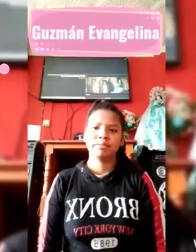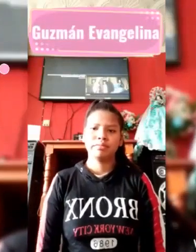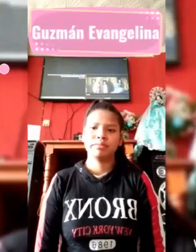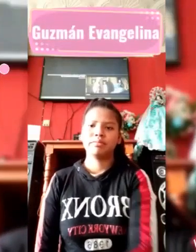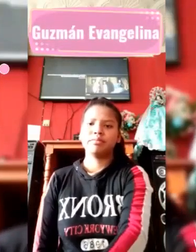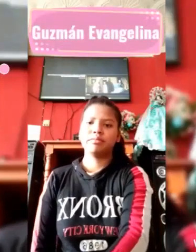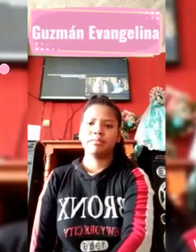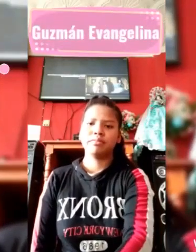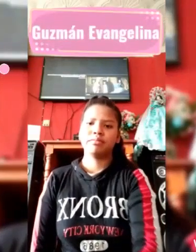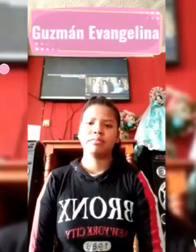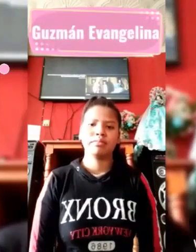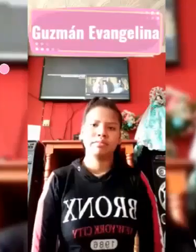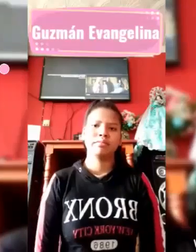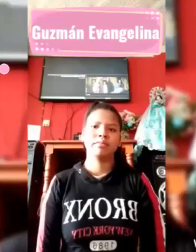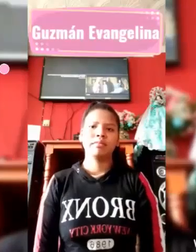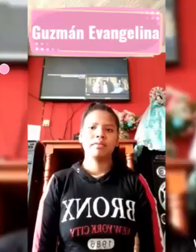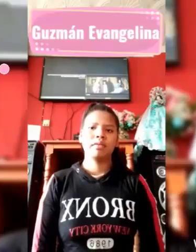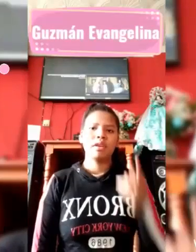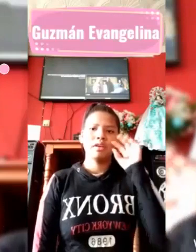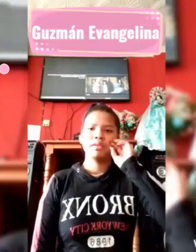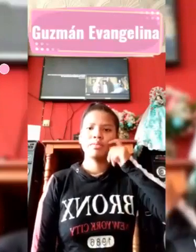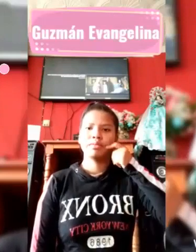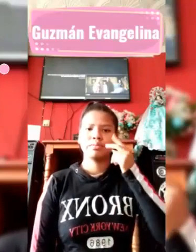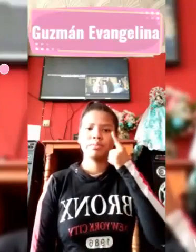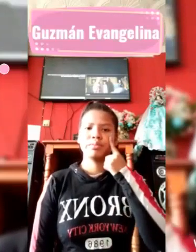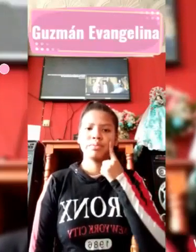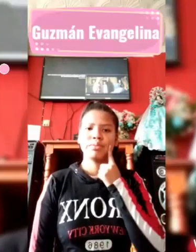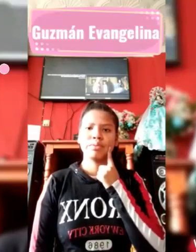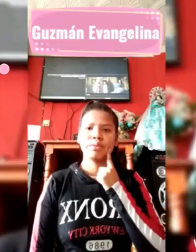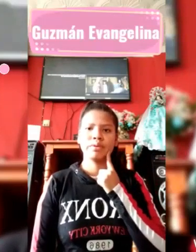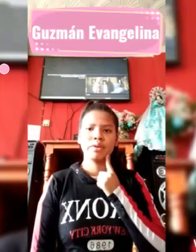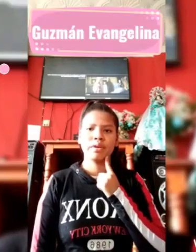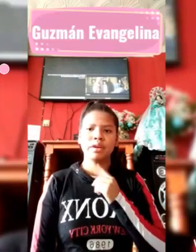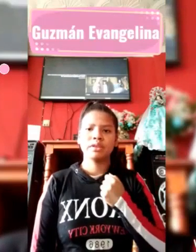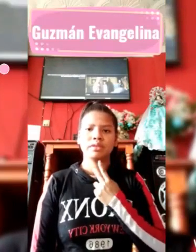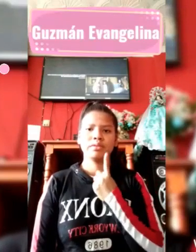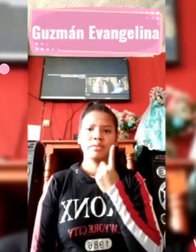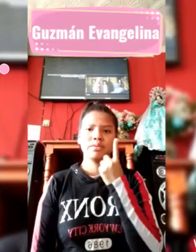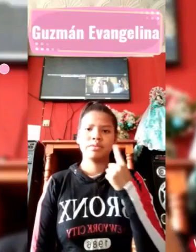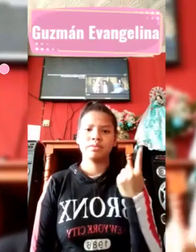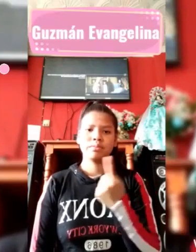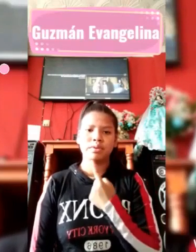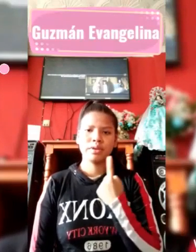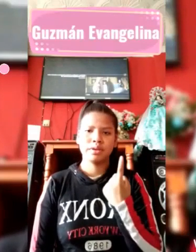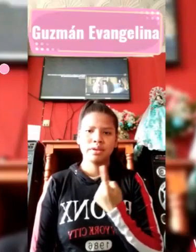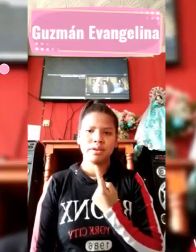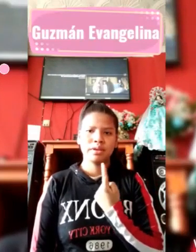Música Días tristes, nos cuesta estar muy solos,